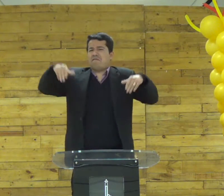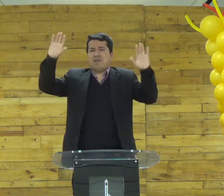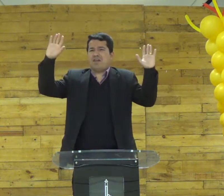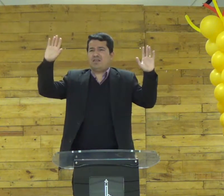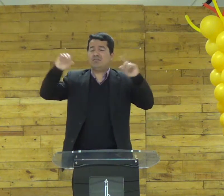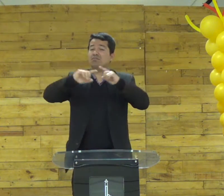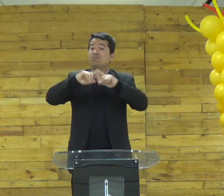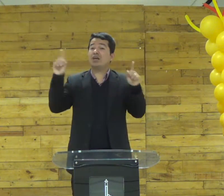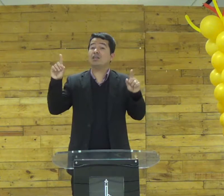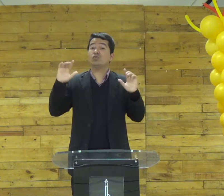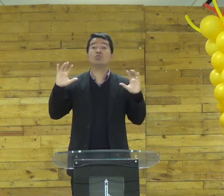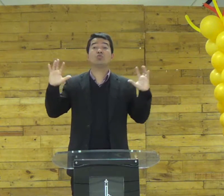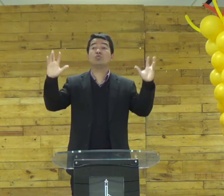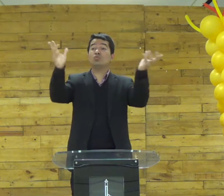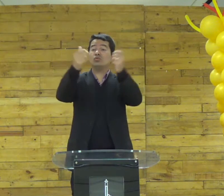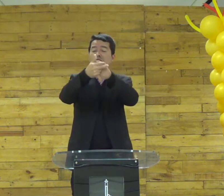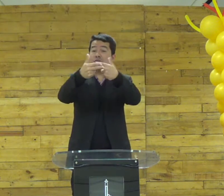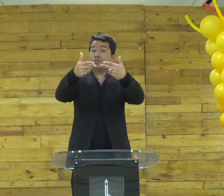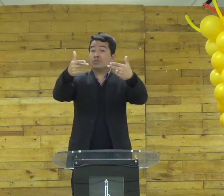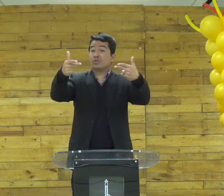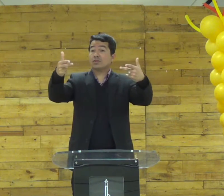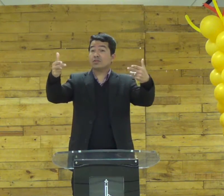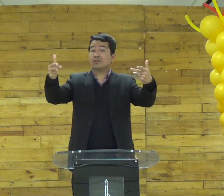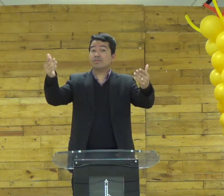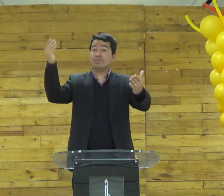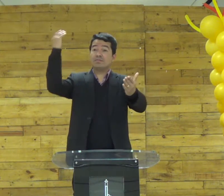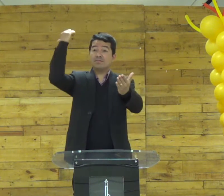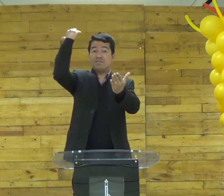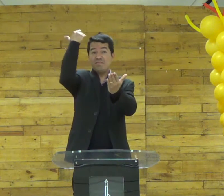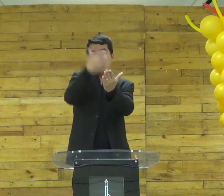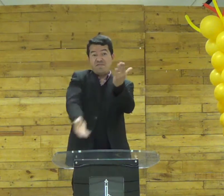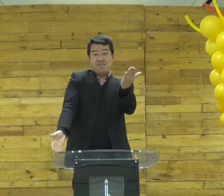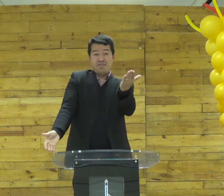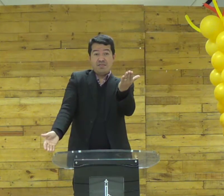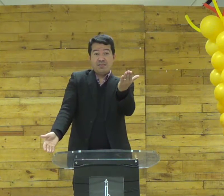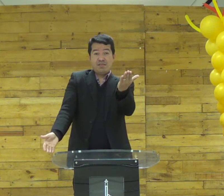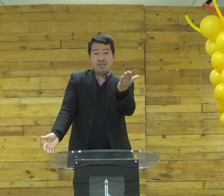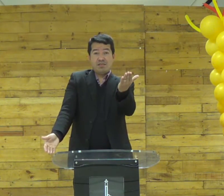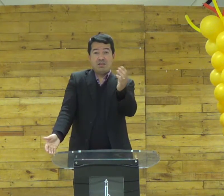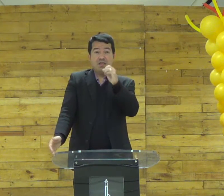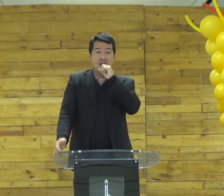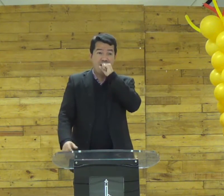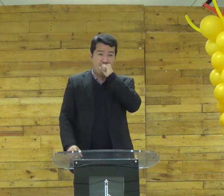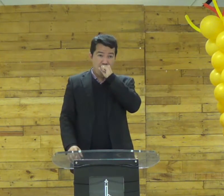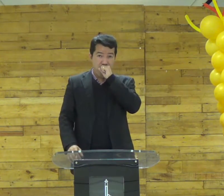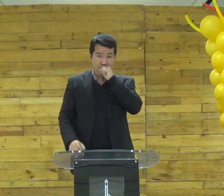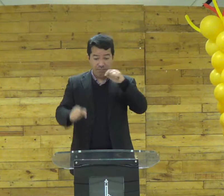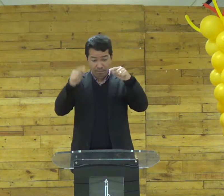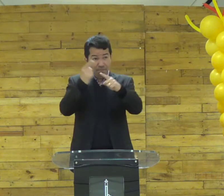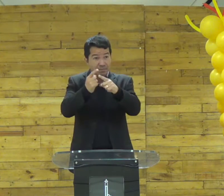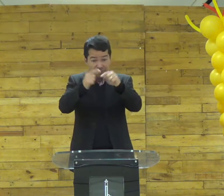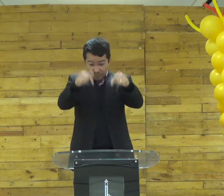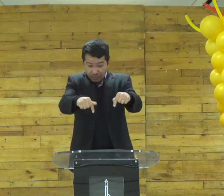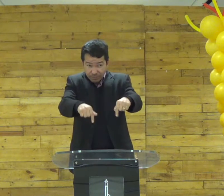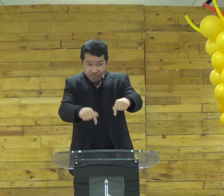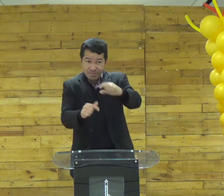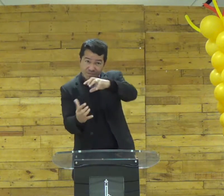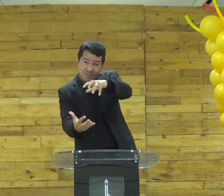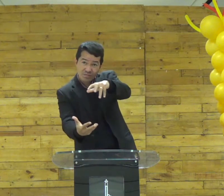ele quisesse mas as coisas se passaram se perderam porque as